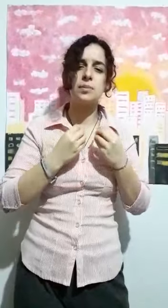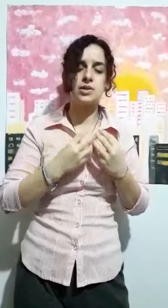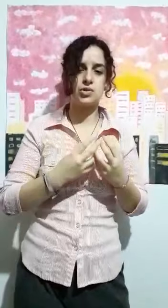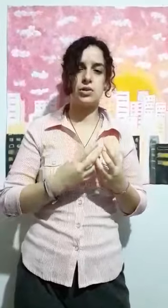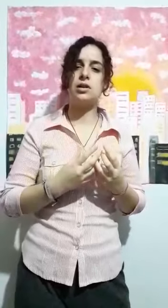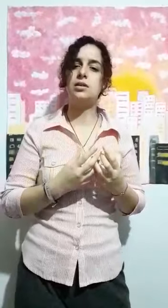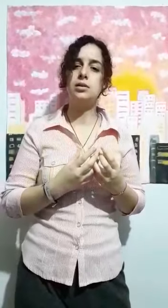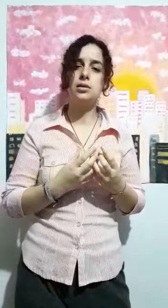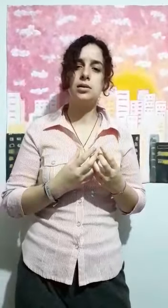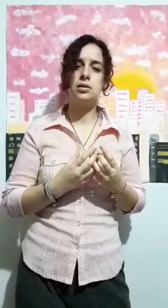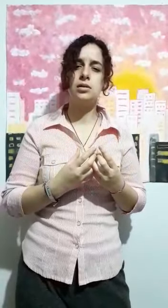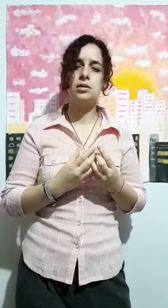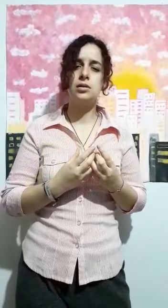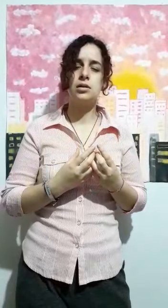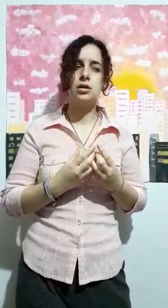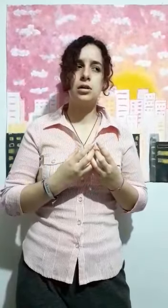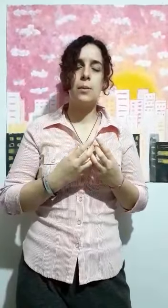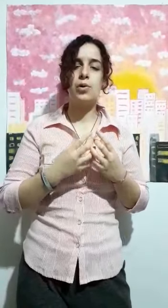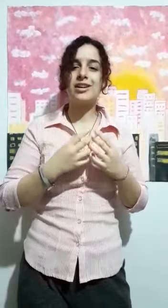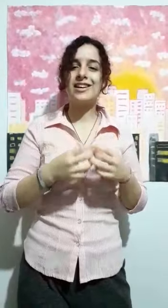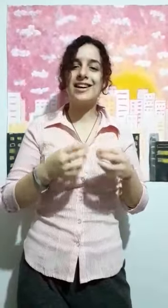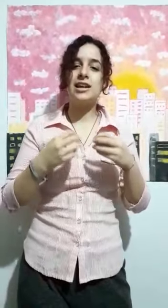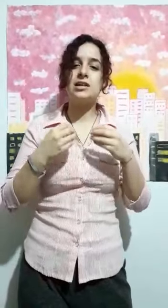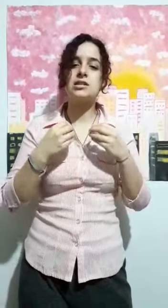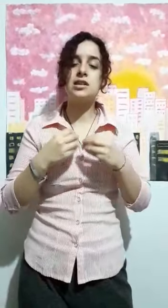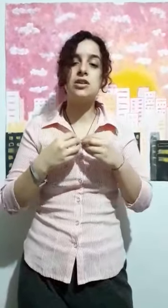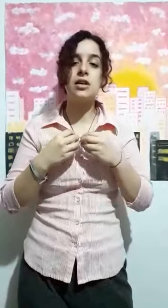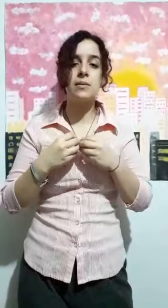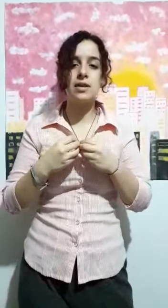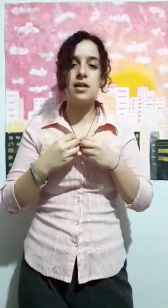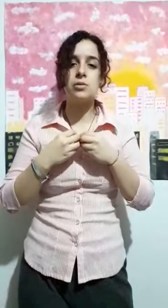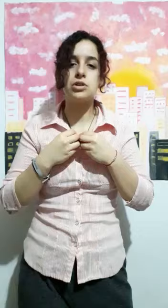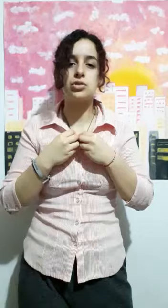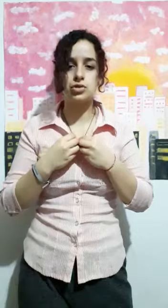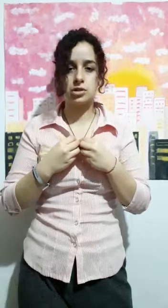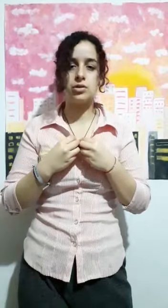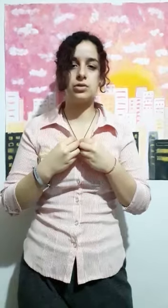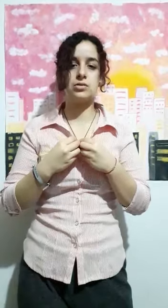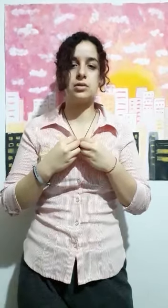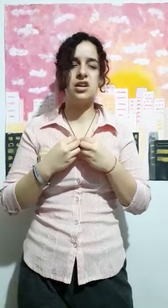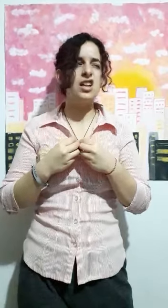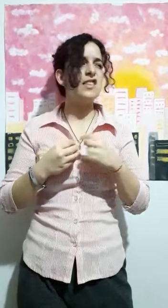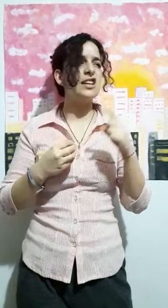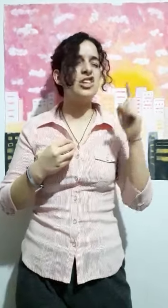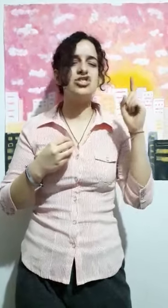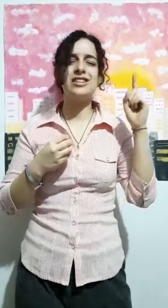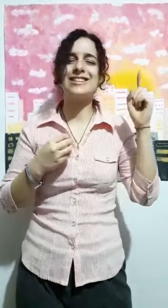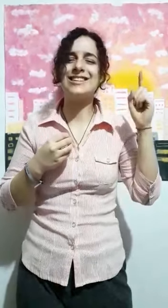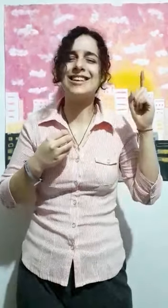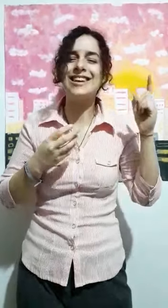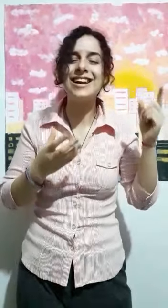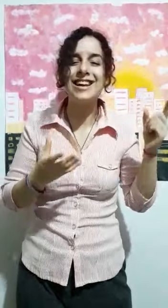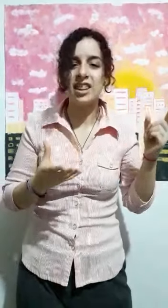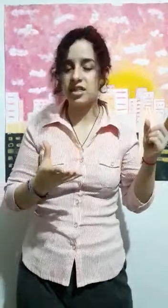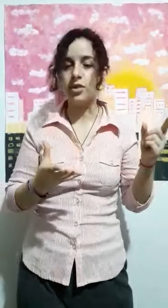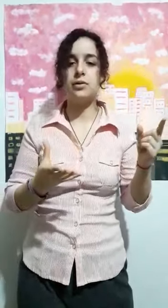persona? ¿Por qué el estilo de vida de nuestros hijos, de niños que ni siquiera han nacido,